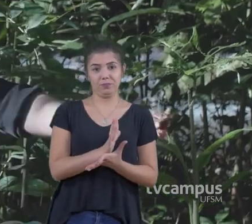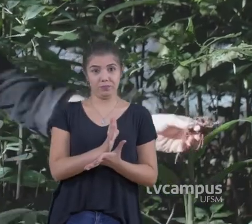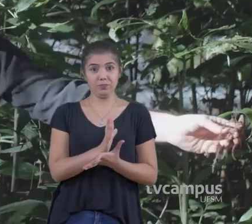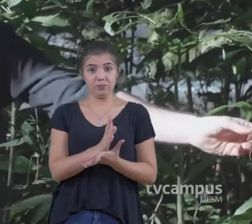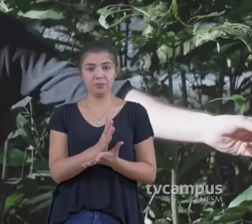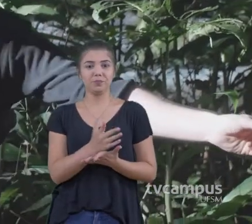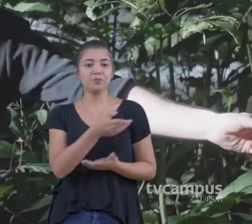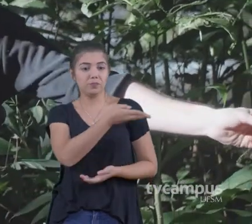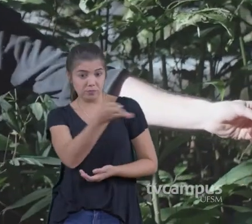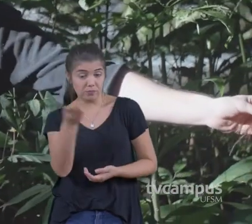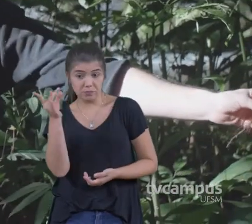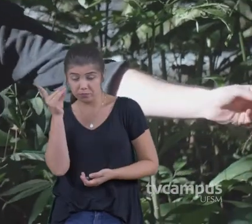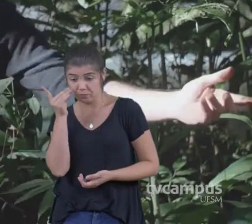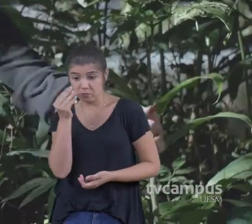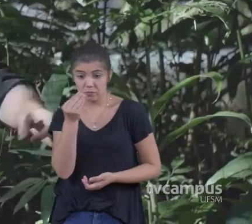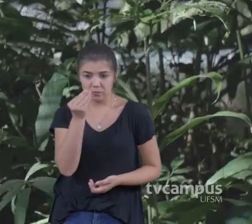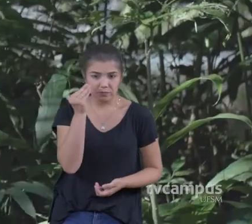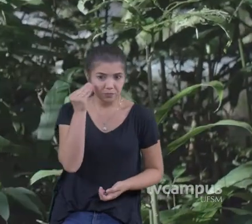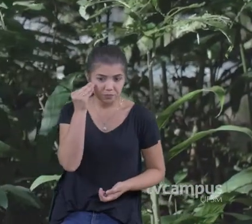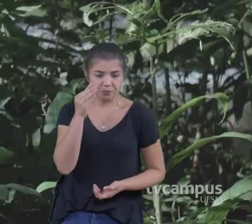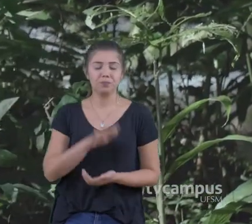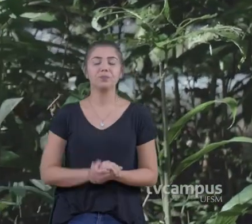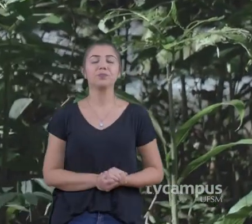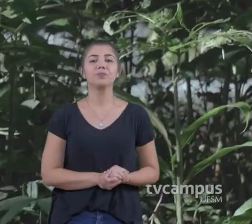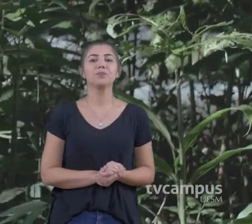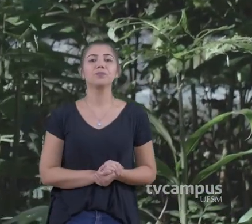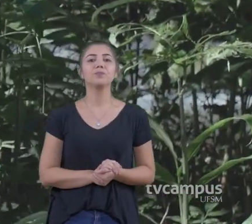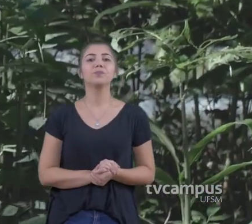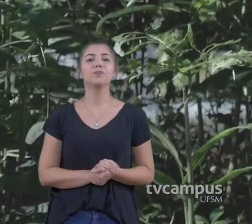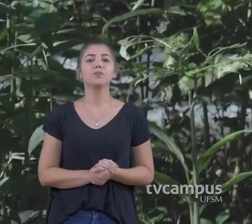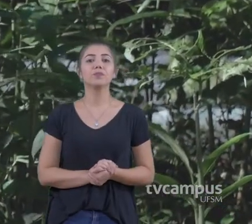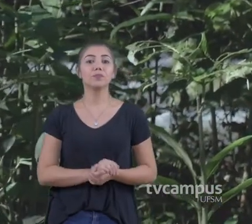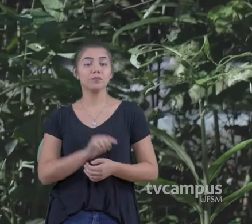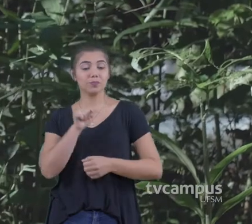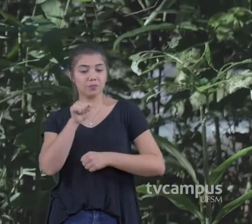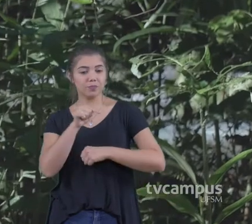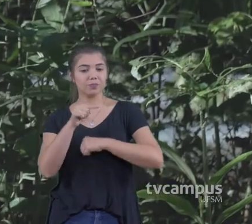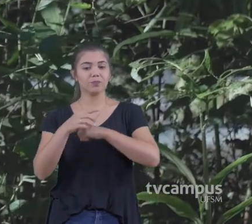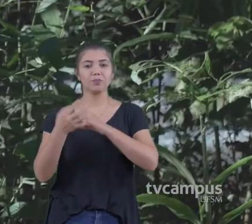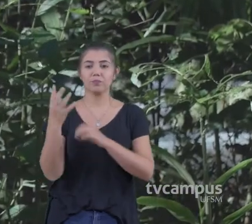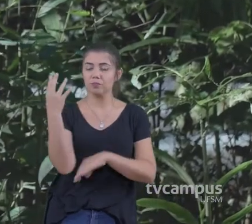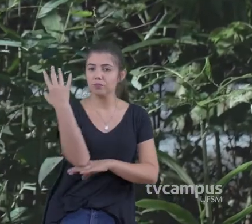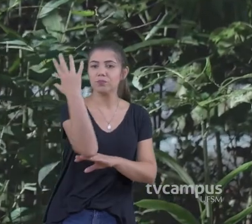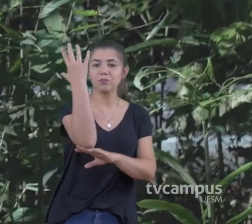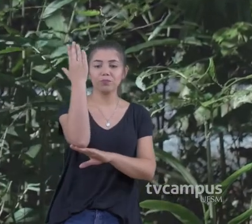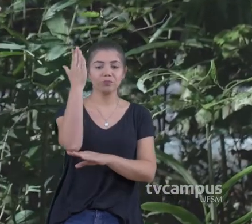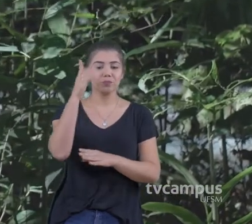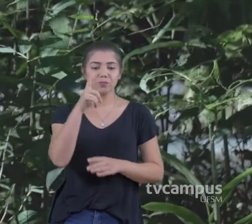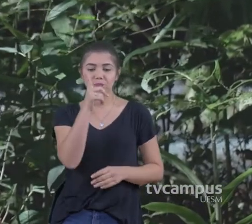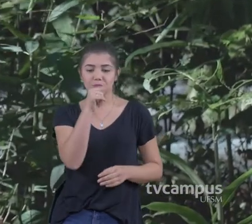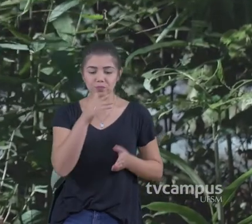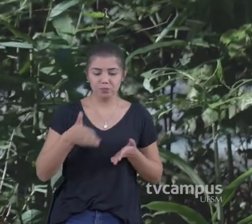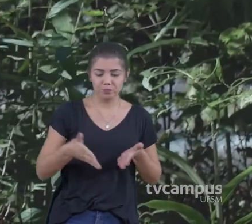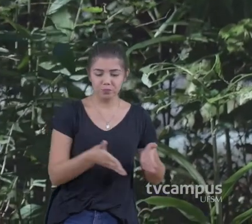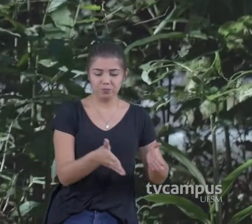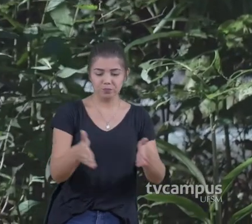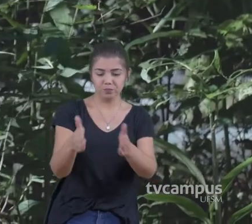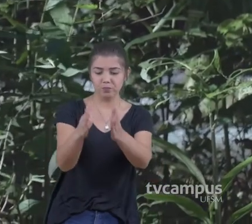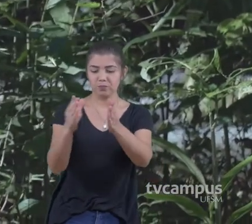Vocês podem enxerar aí Se quiserem ver O que acontece? Ela se instala Sempre próximo Os cursos da água Então